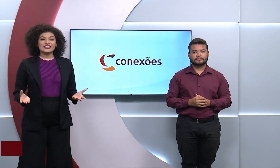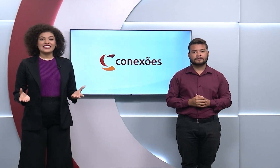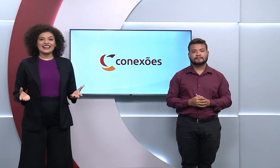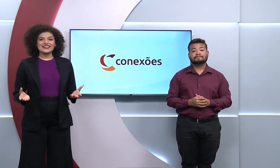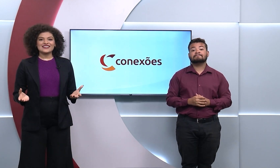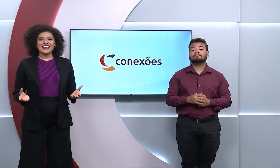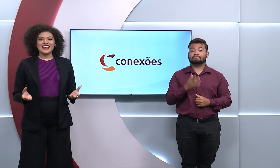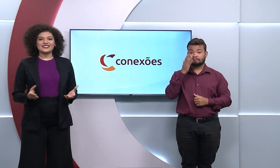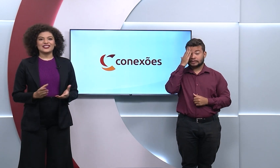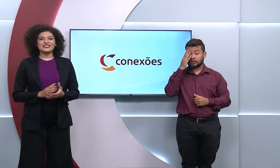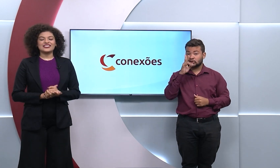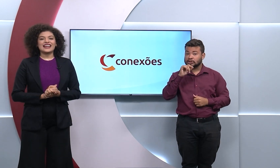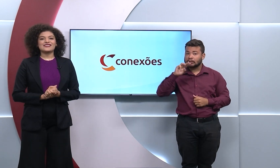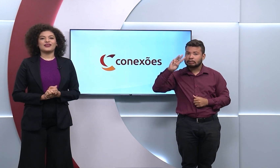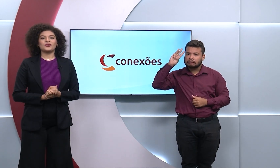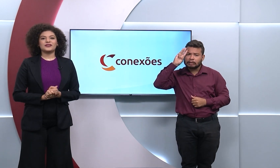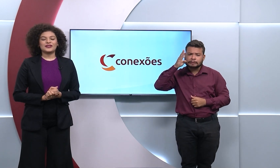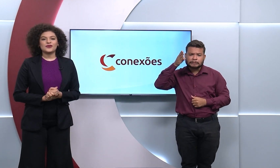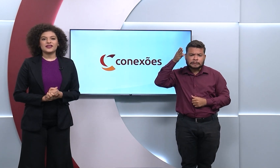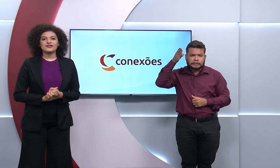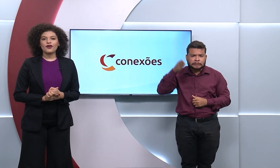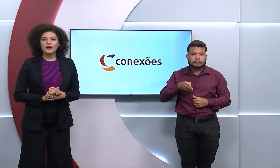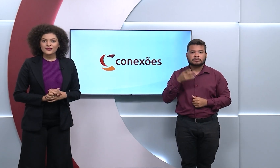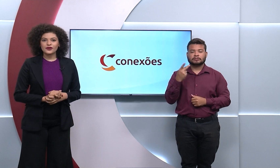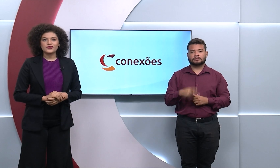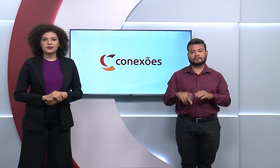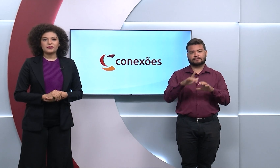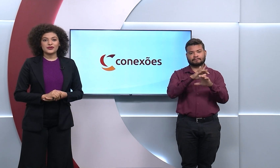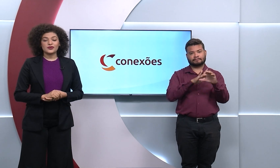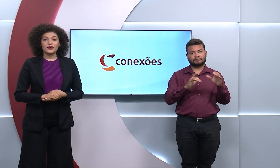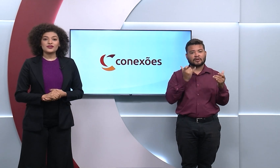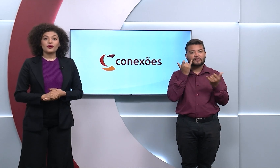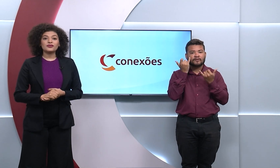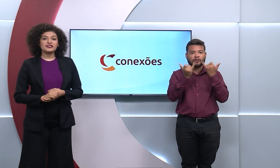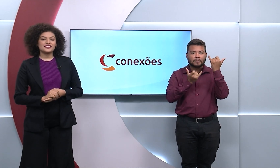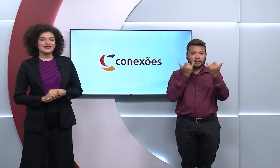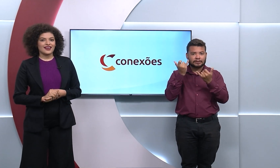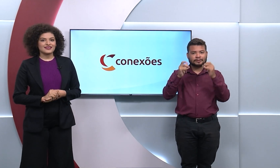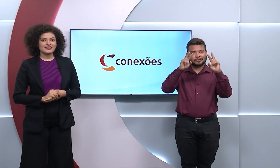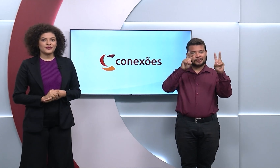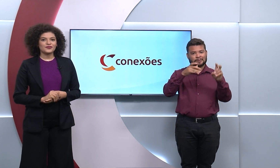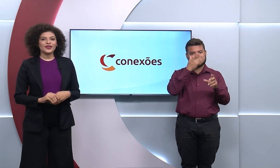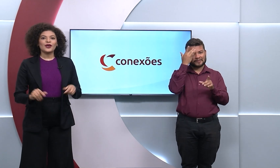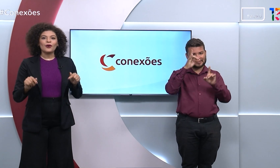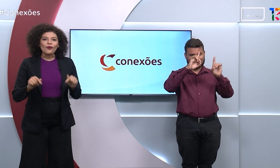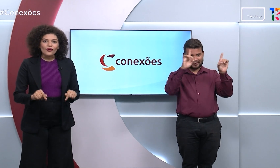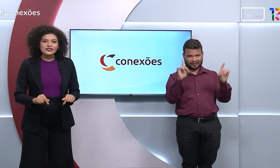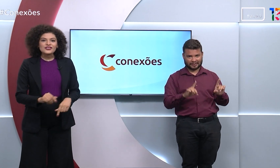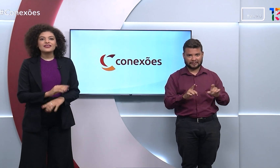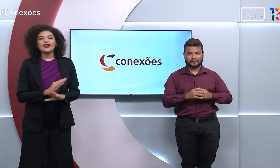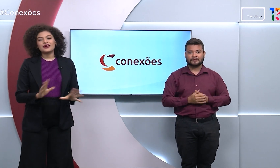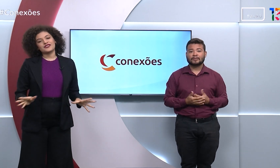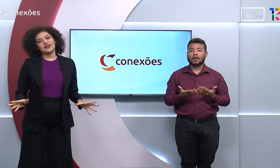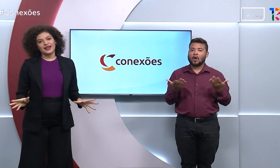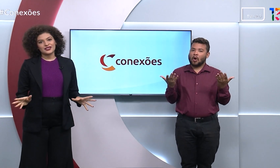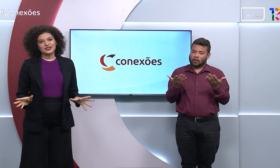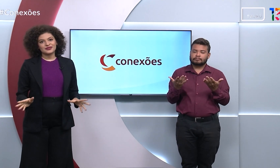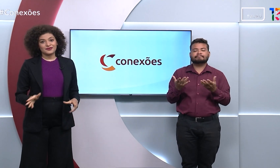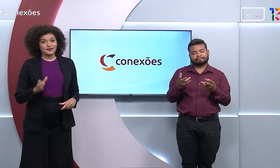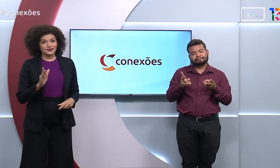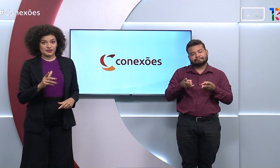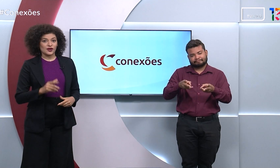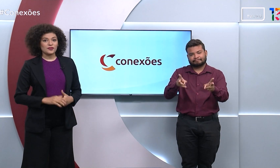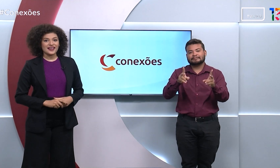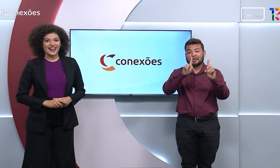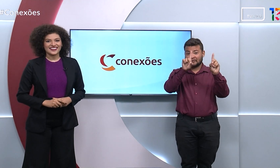Toda terça a gente traz aqui no Conexões informações sobre pessoas com deficiência. Hoje não é diferente.